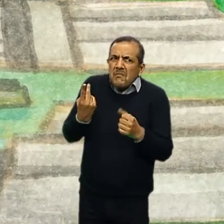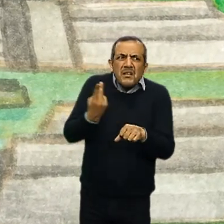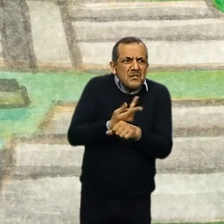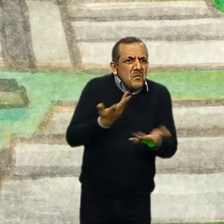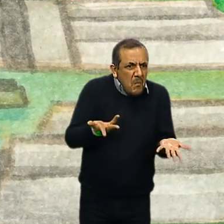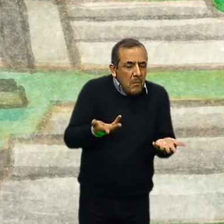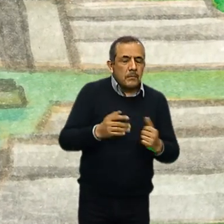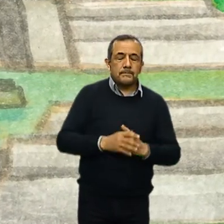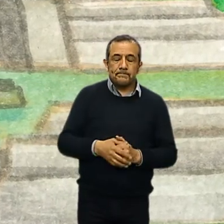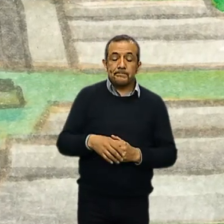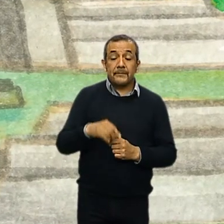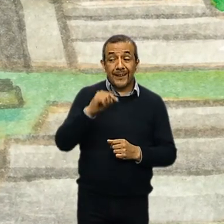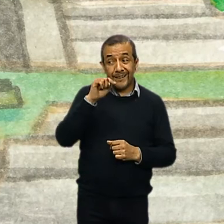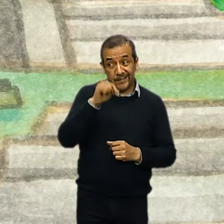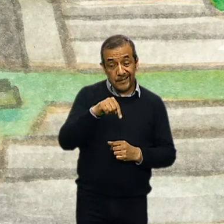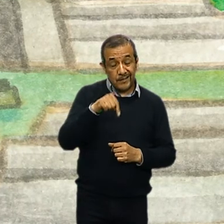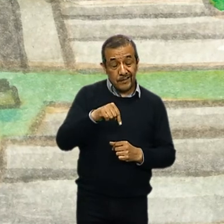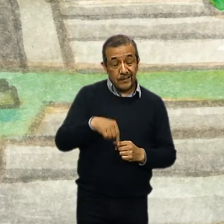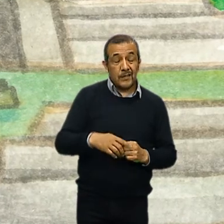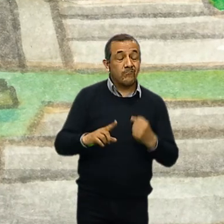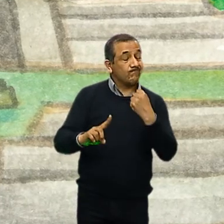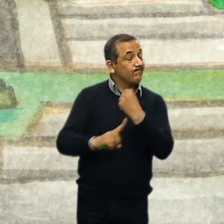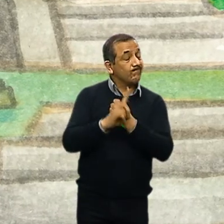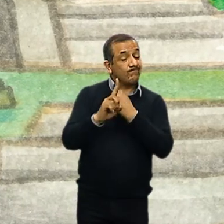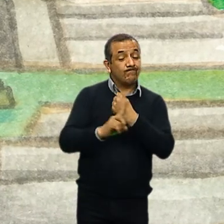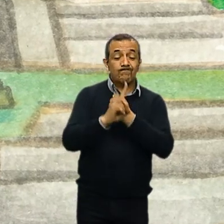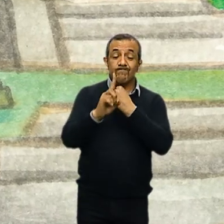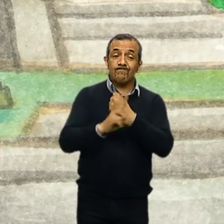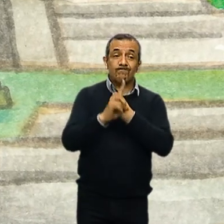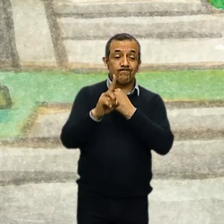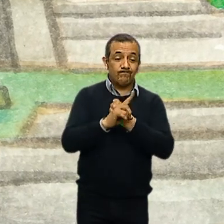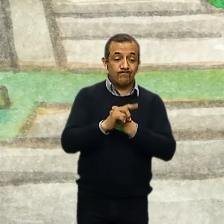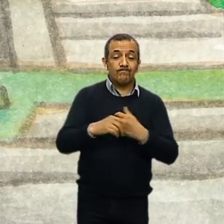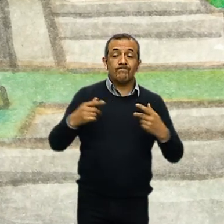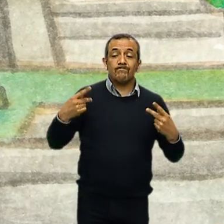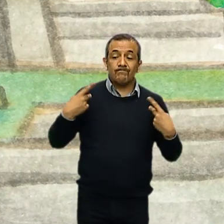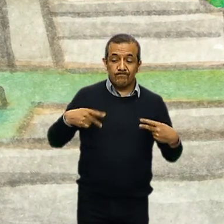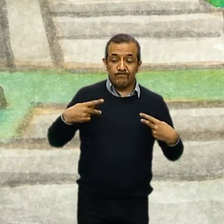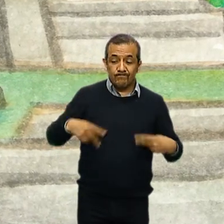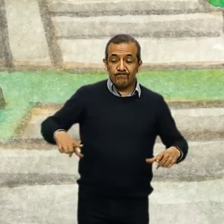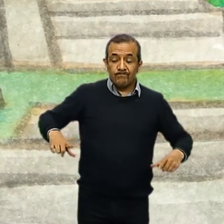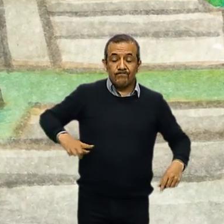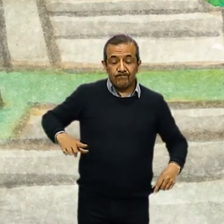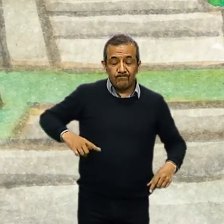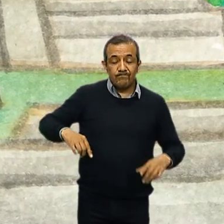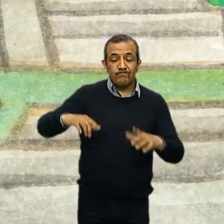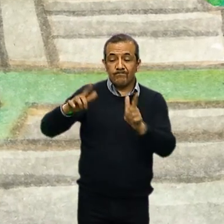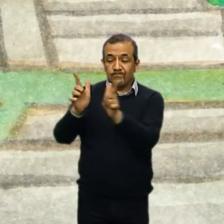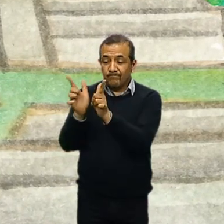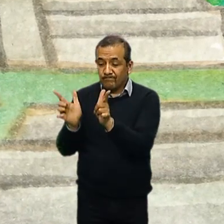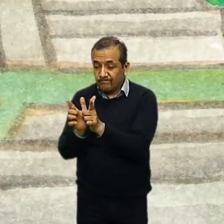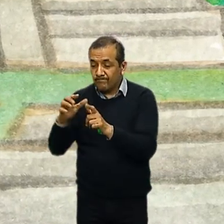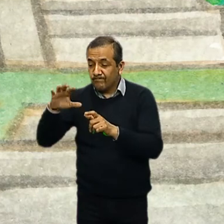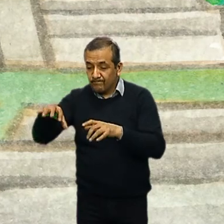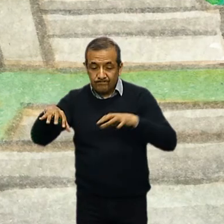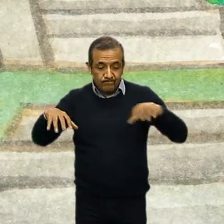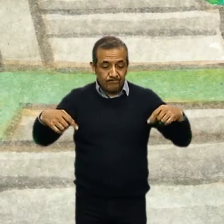Se desató una serie de problemas entre ellos mismos. Peleas entre las clases que los dirigían y gobernaban,